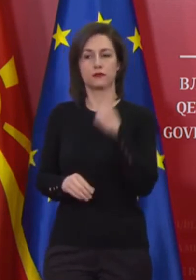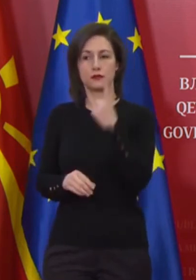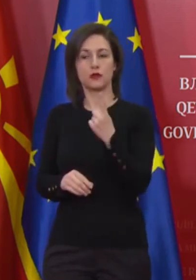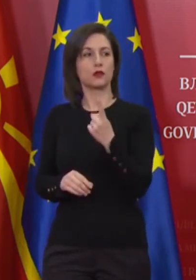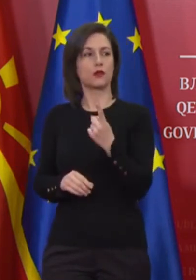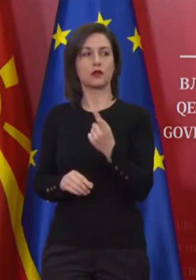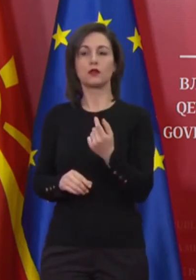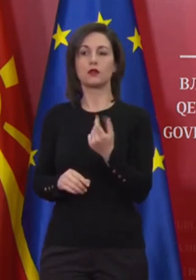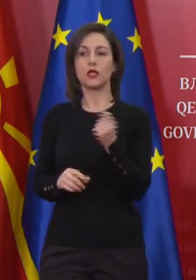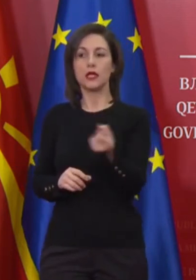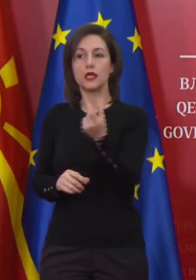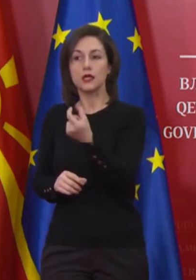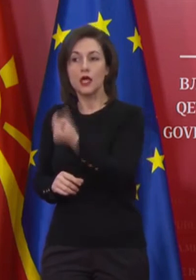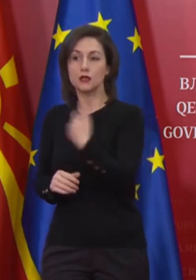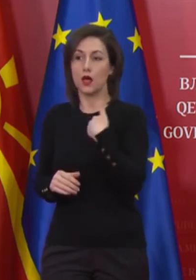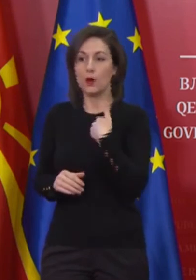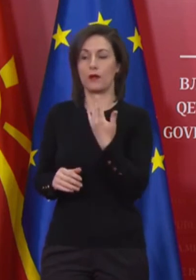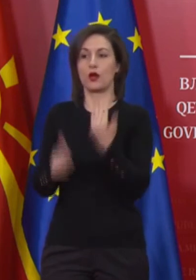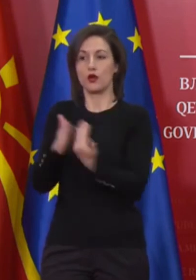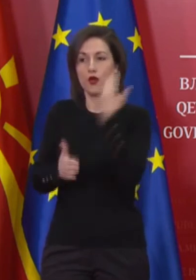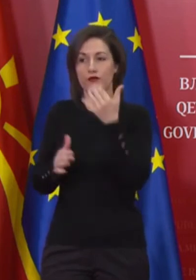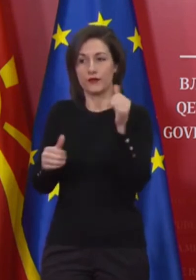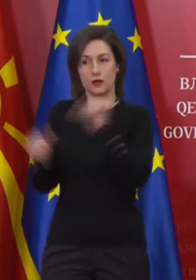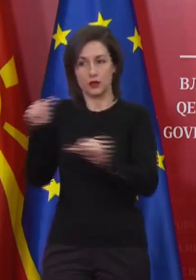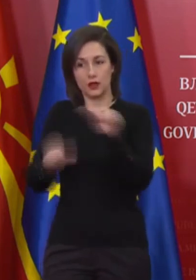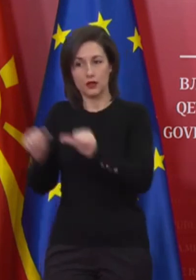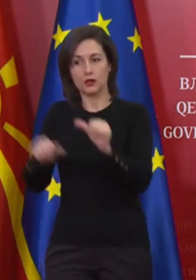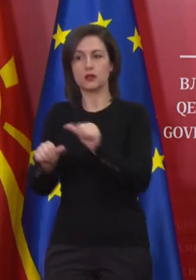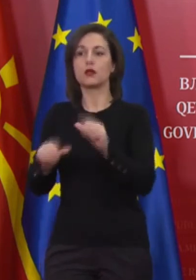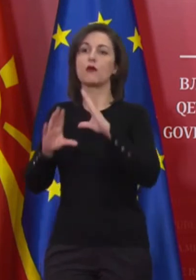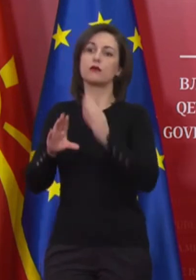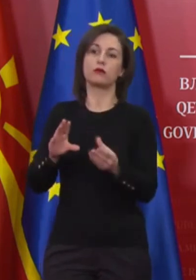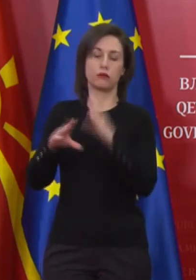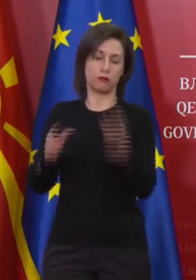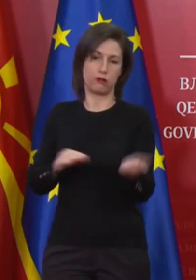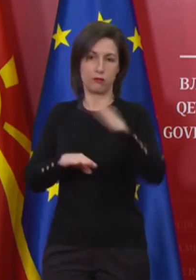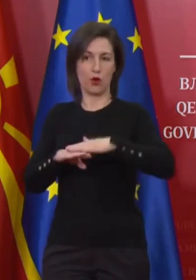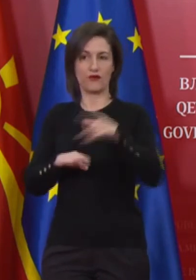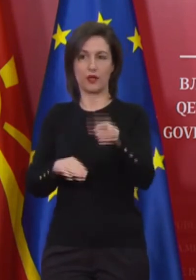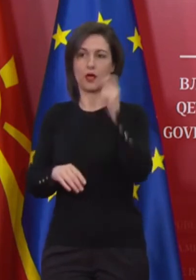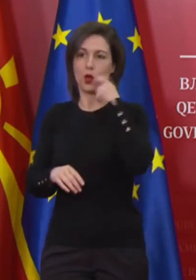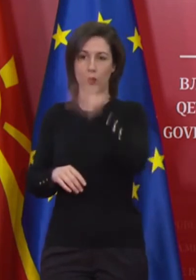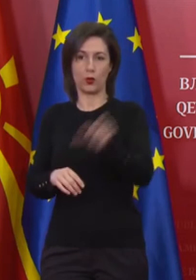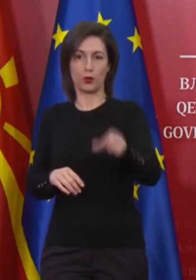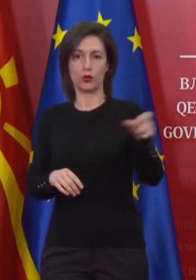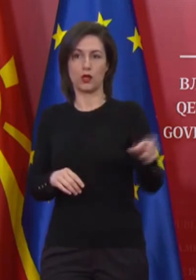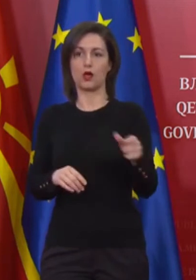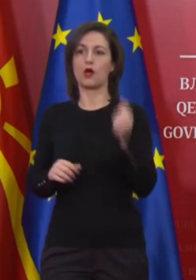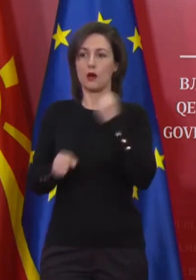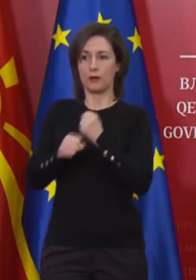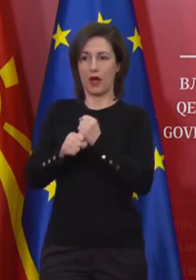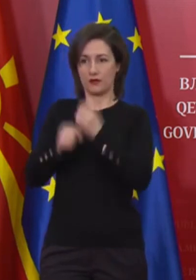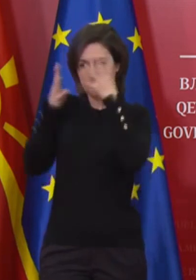нови тестирања на повеќе луѓе, една форма на скрининг, согласно